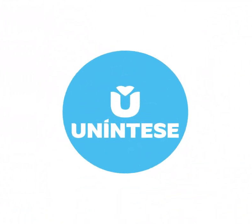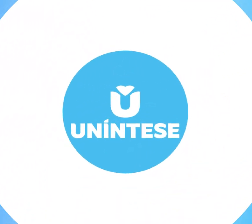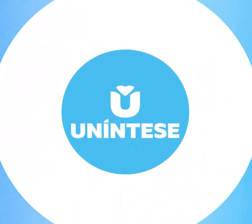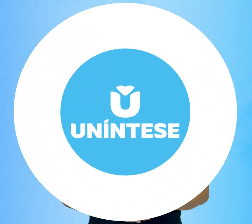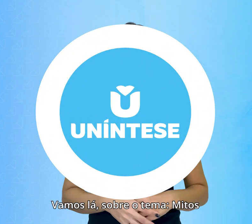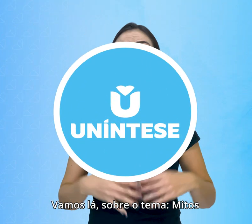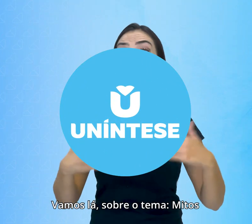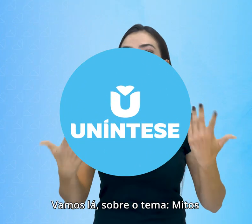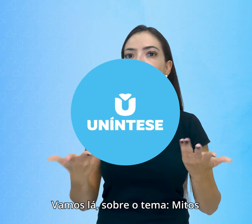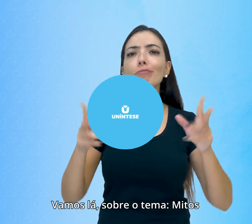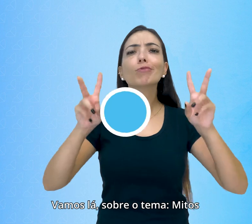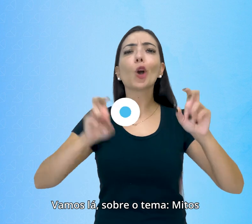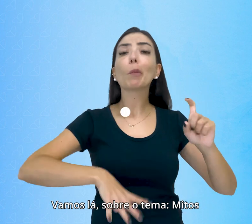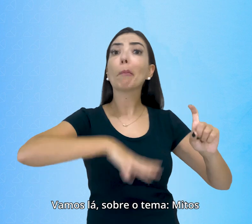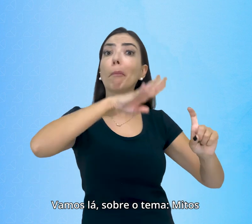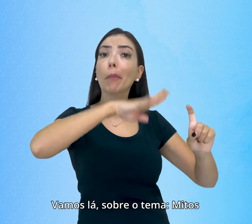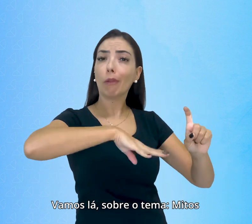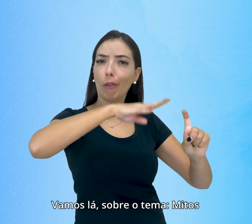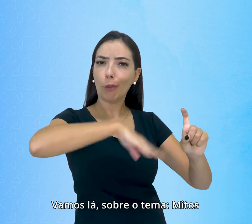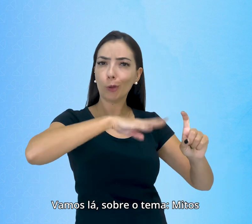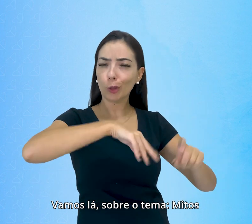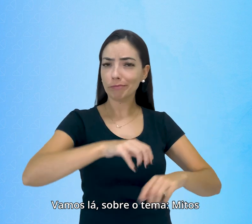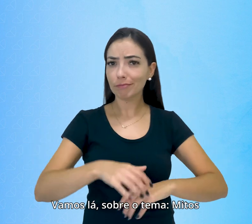Vamos lá, sobre o tema mitos.